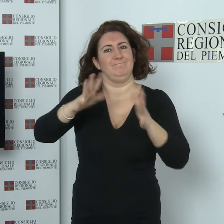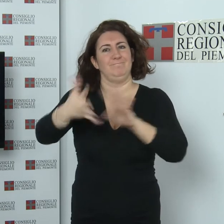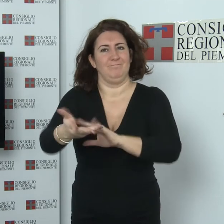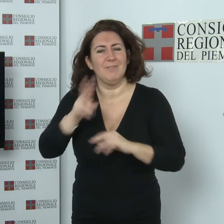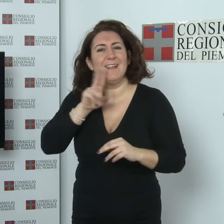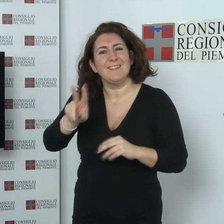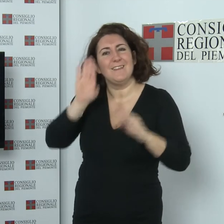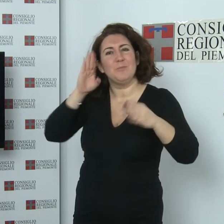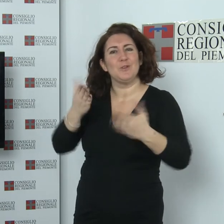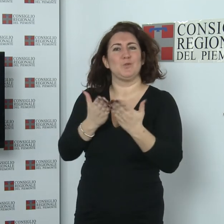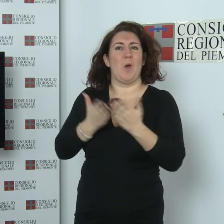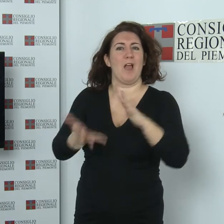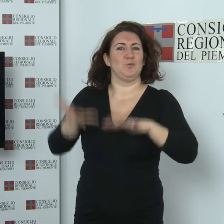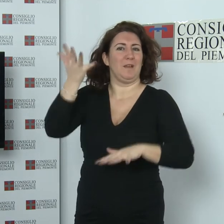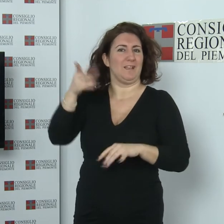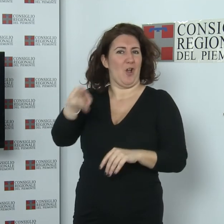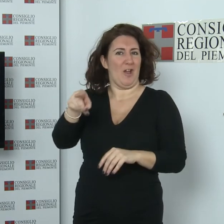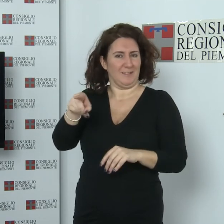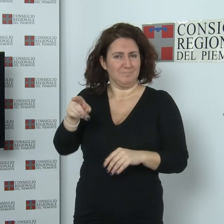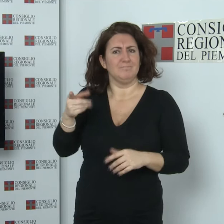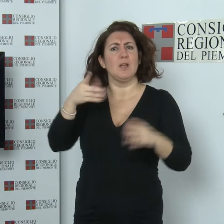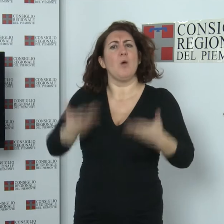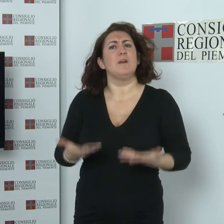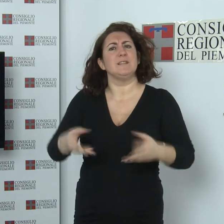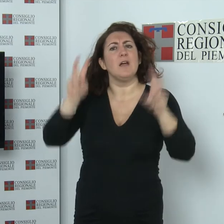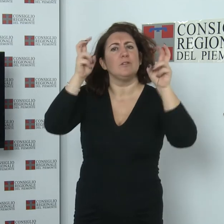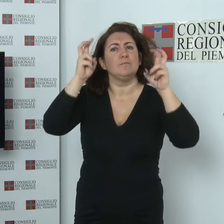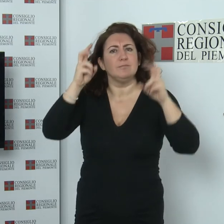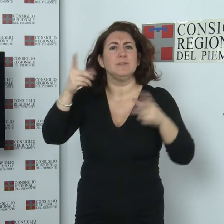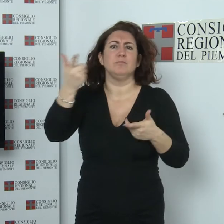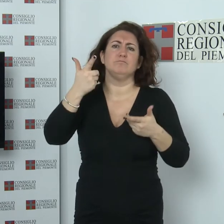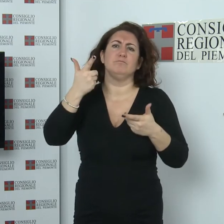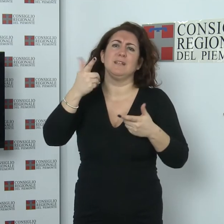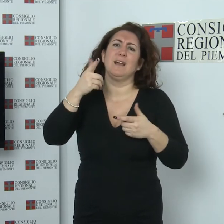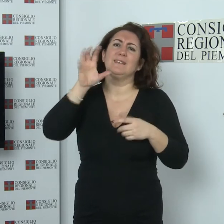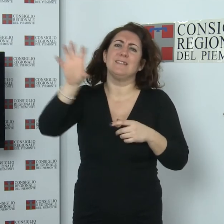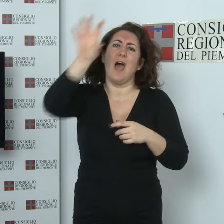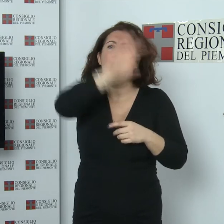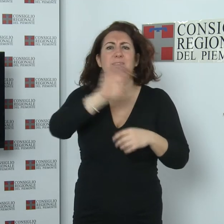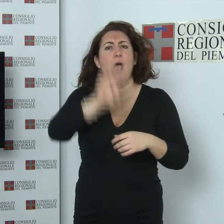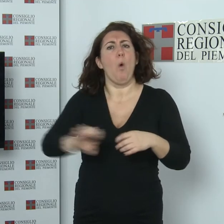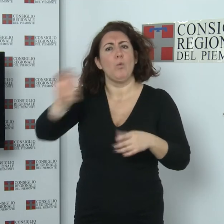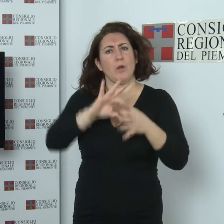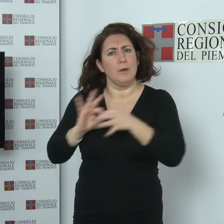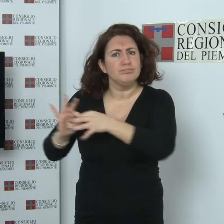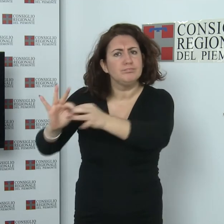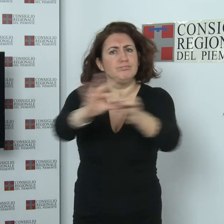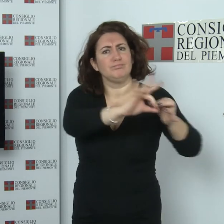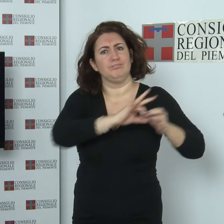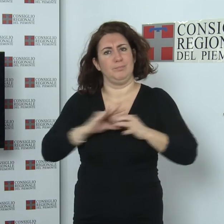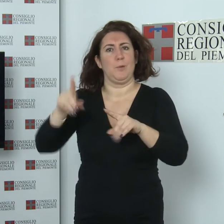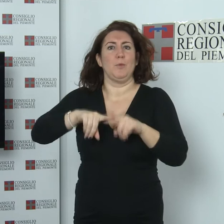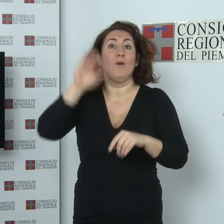I temi di quest'anno sono legati alla solidarietà tra gli stati europei e alla possibilità in futuro della creazione di un'unica